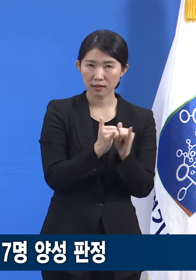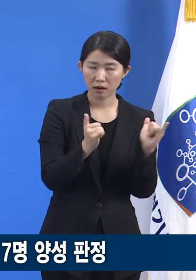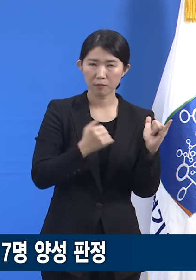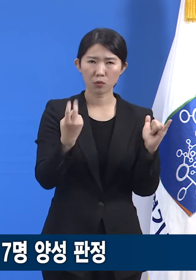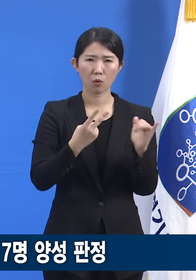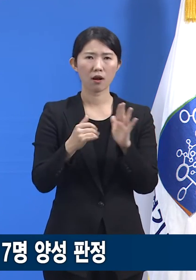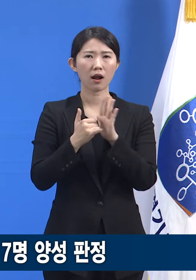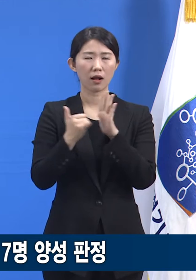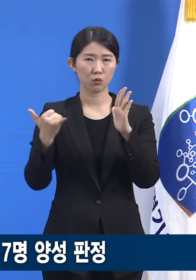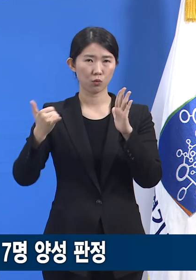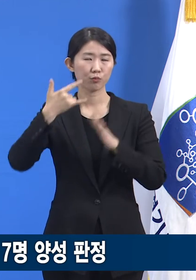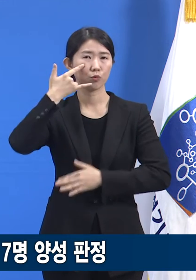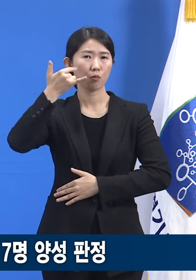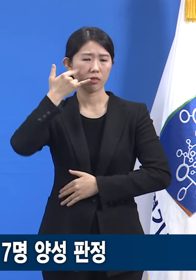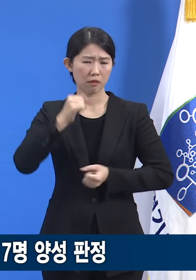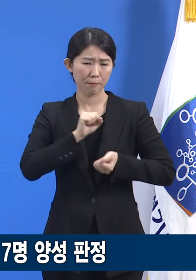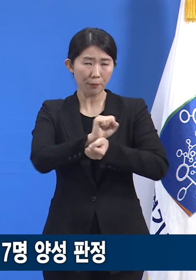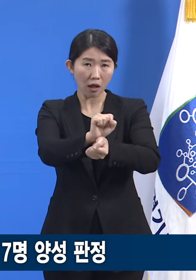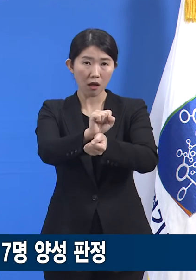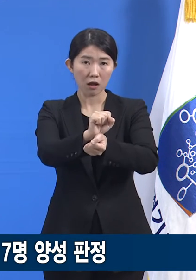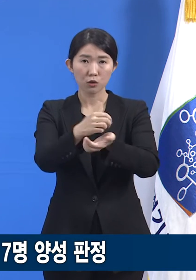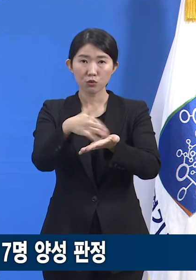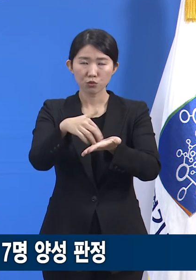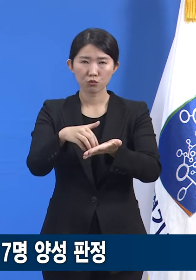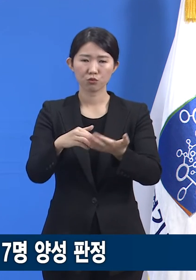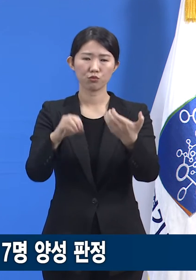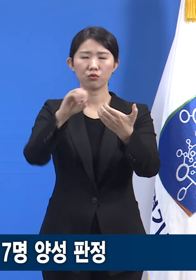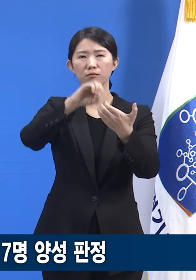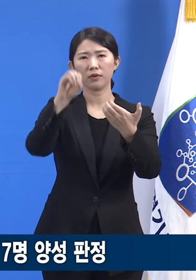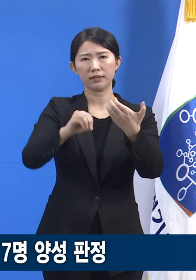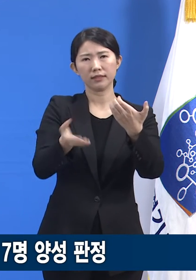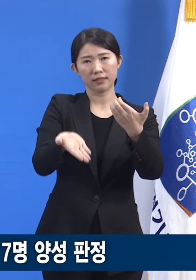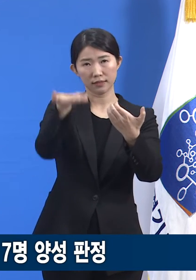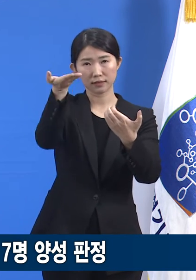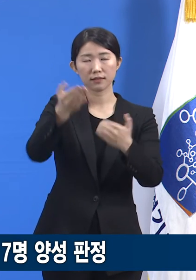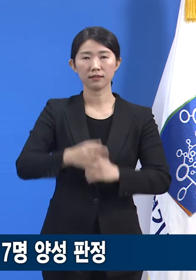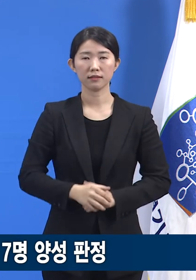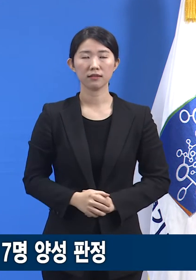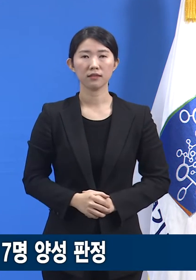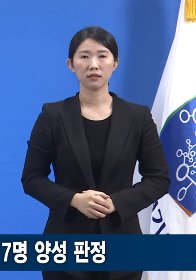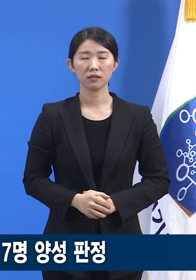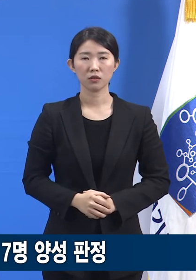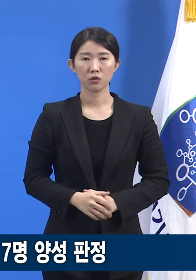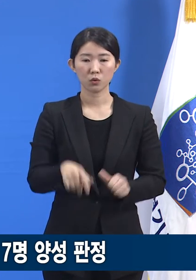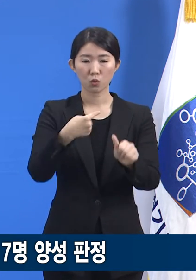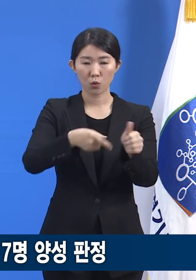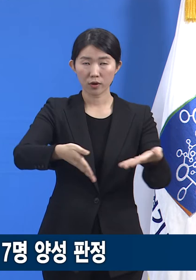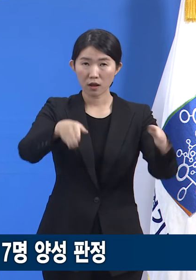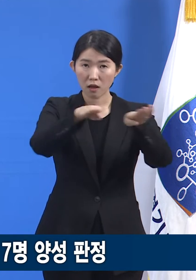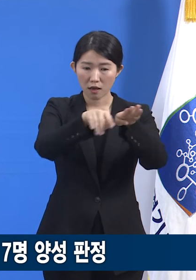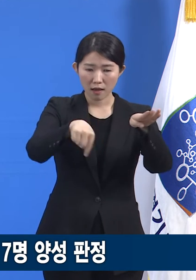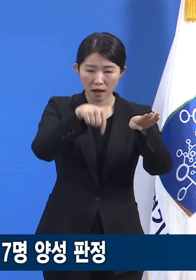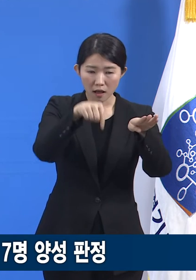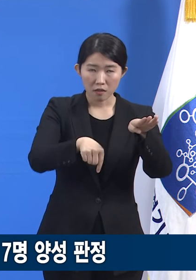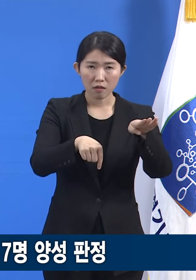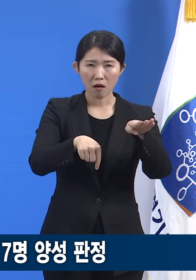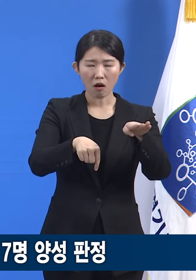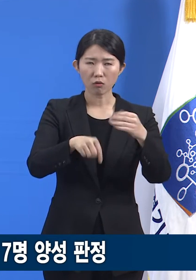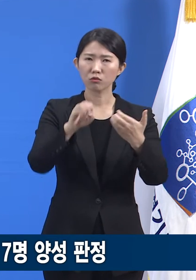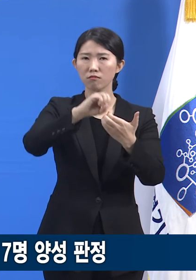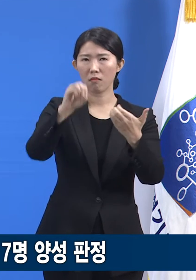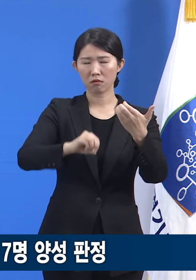통한 감염이 90% 이상을 차지했습니다. 교육시설 내 아동 감염 경로의 대부분을 차지하고 있습니다.